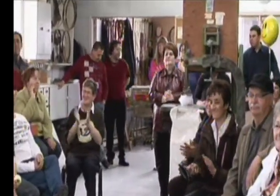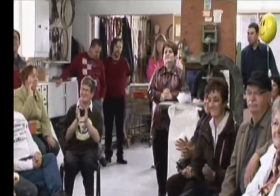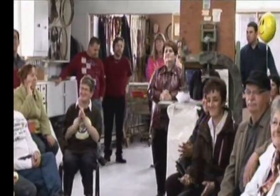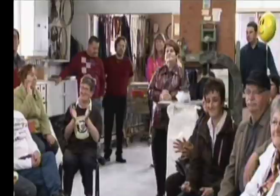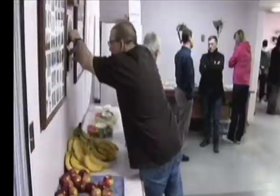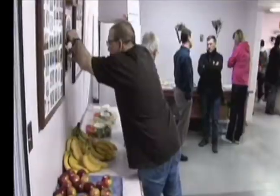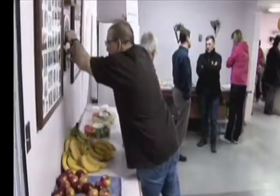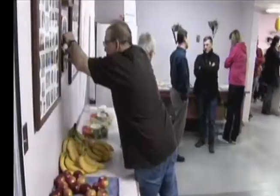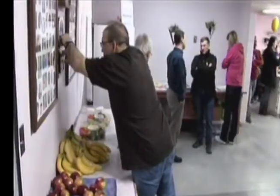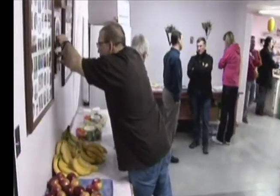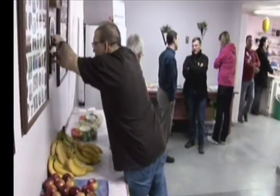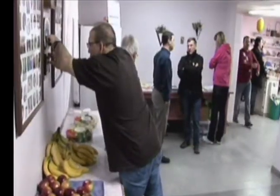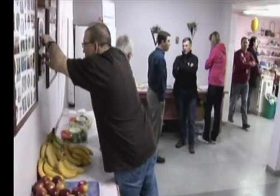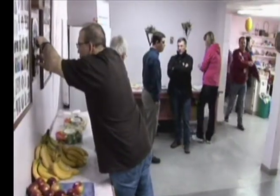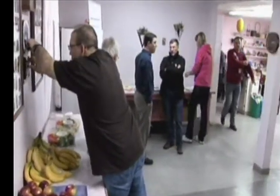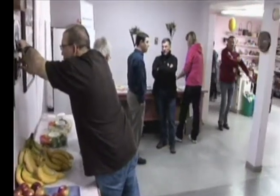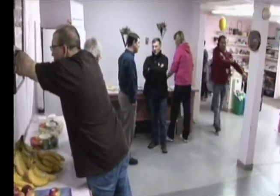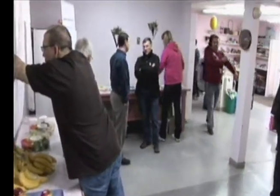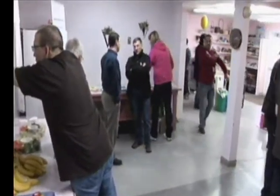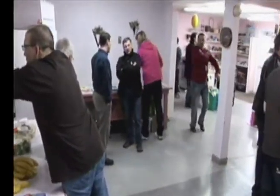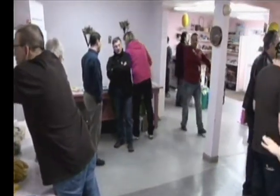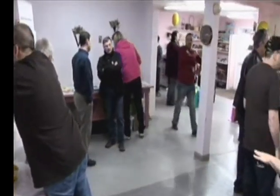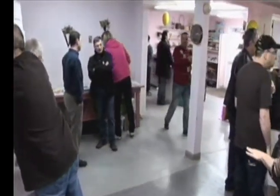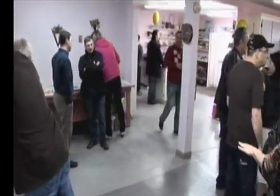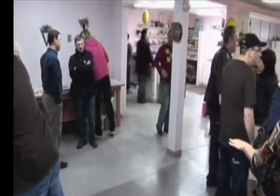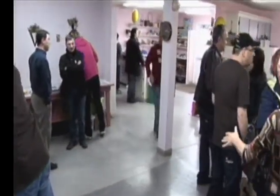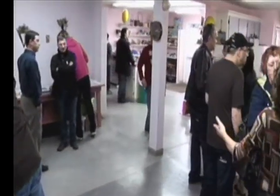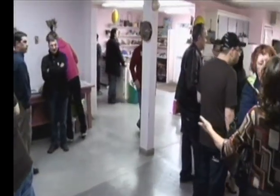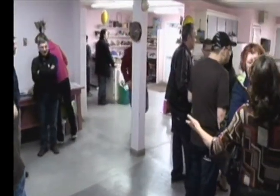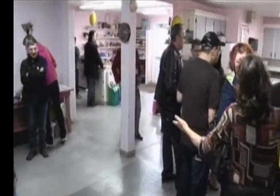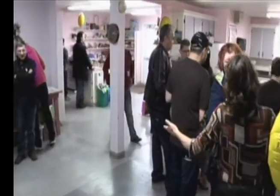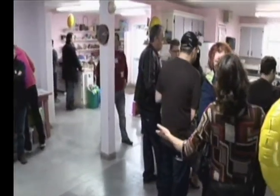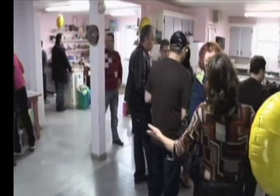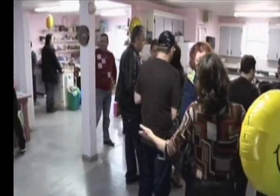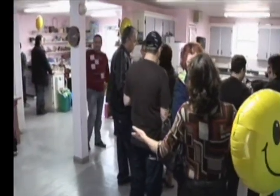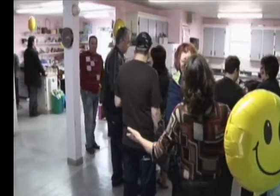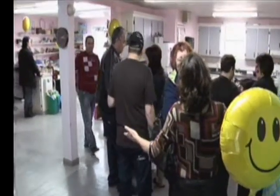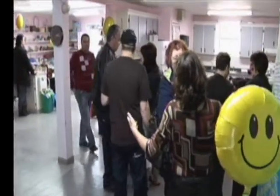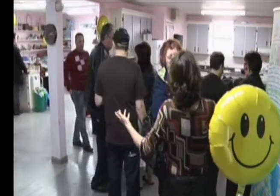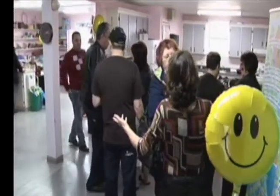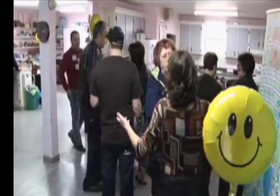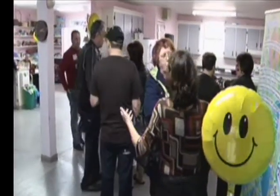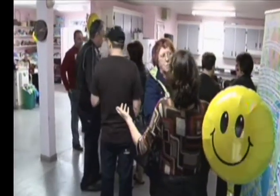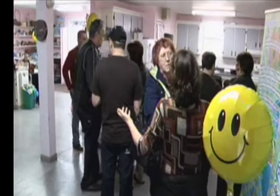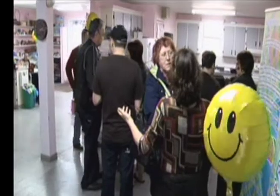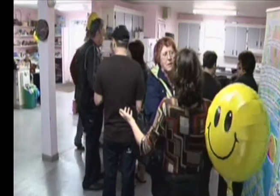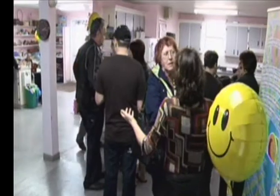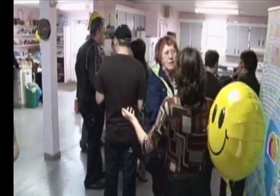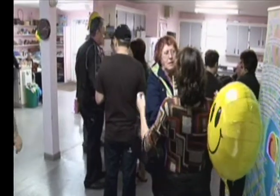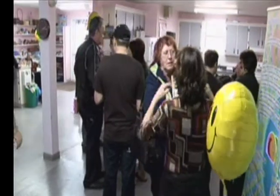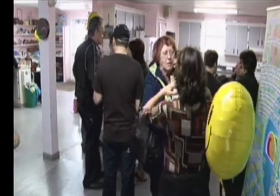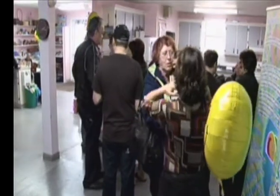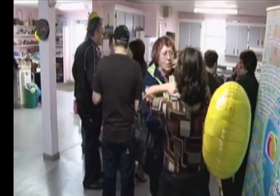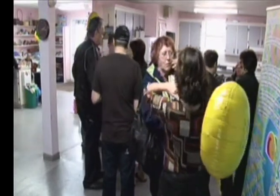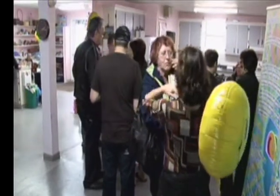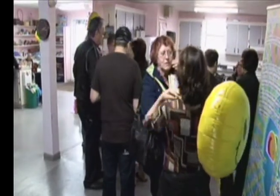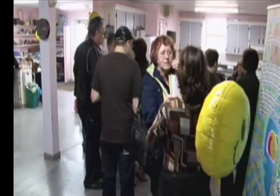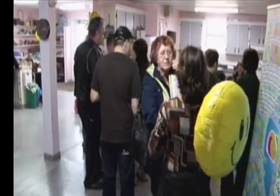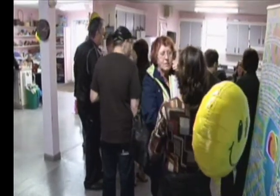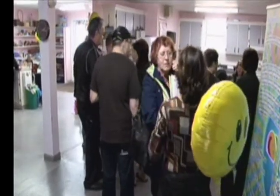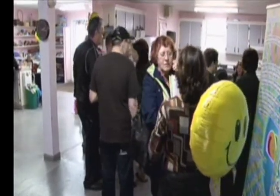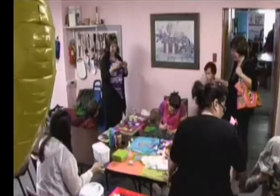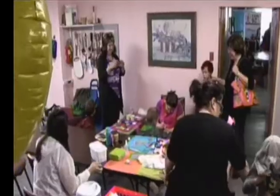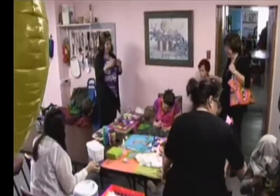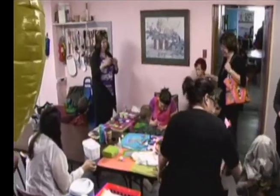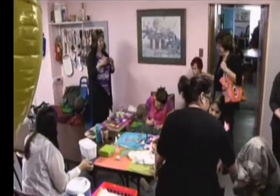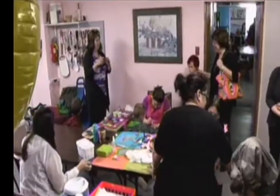Pierre à Jean-Louis n'aimait plus que le vent